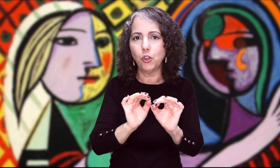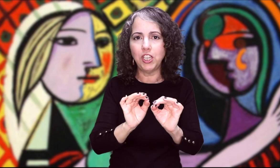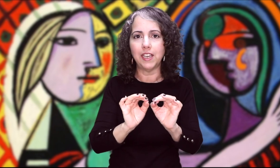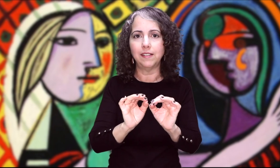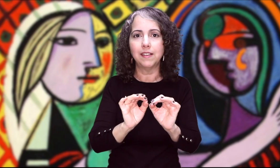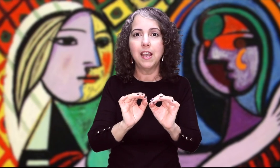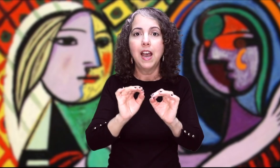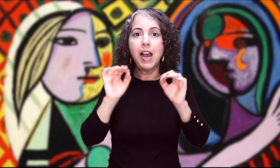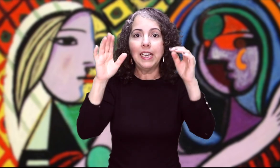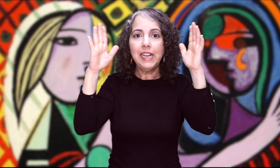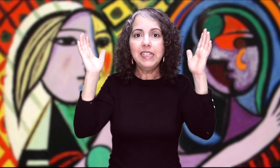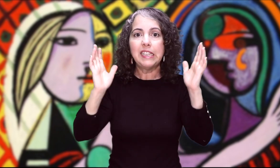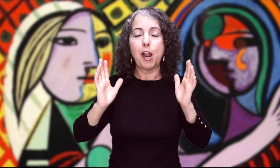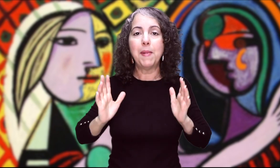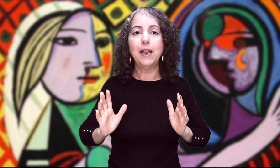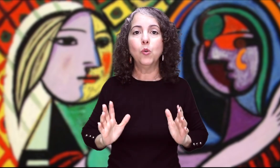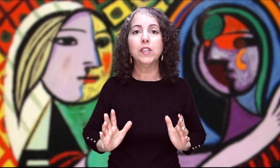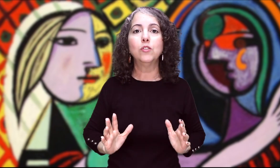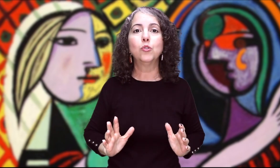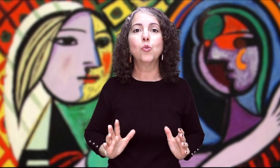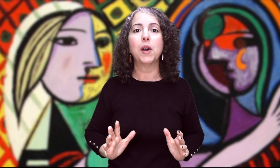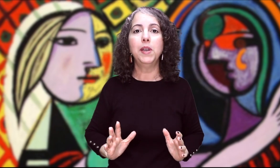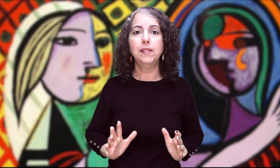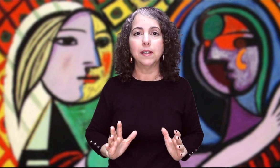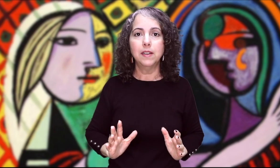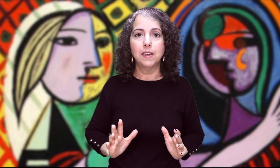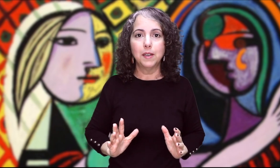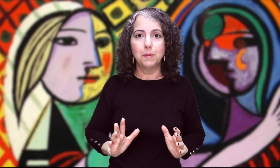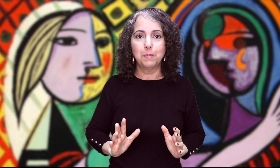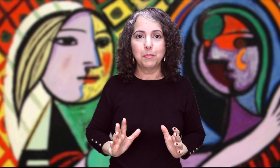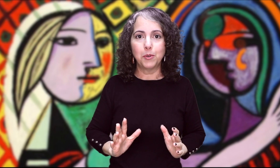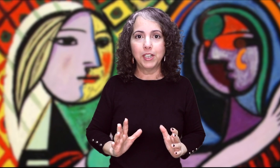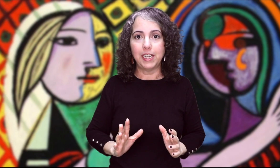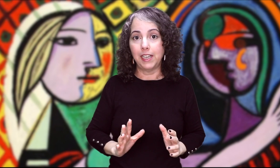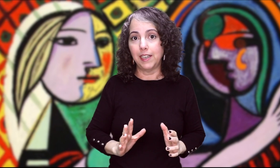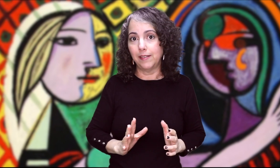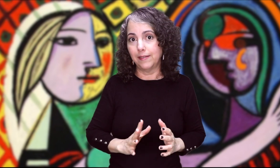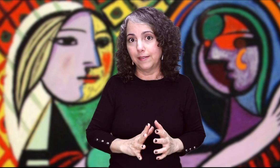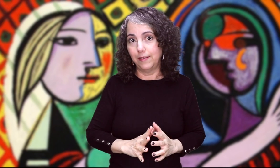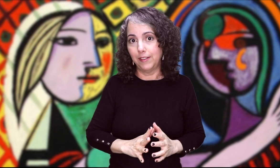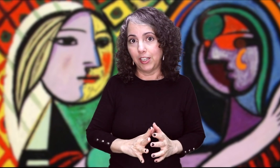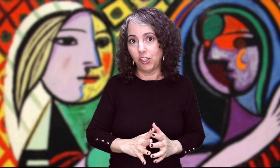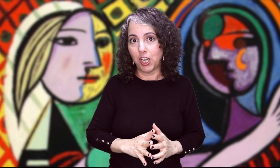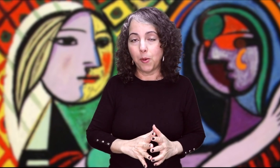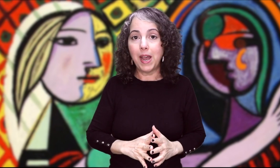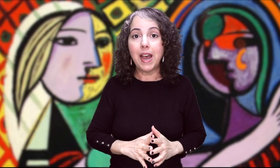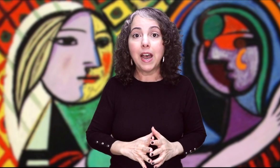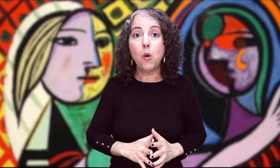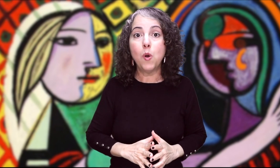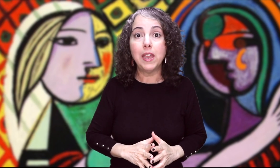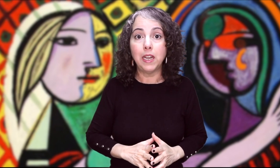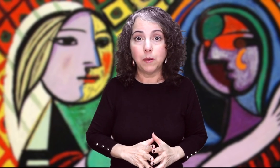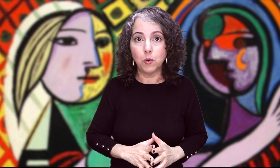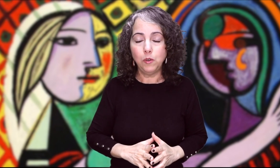días Aquel entramado en su cabeza Porque se echaba agua de limón